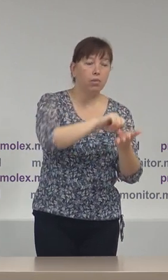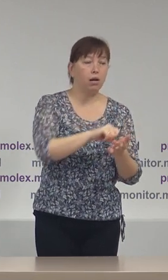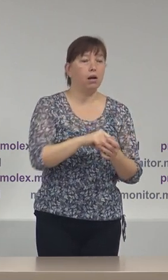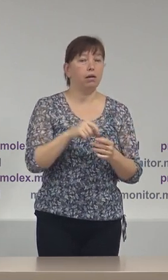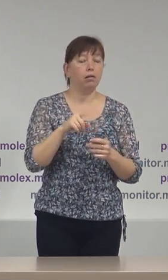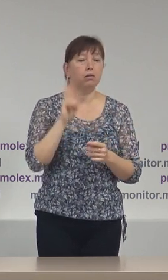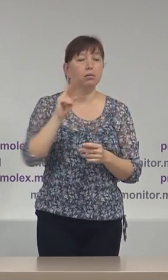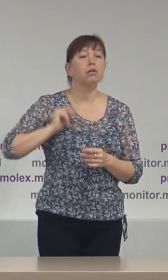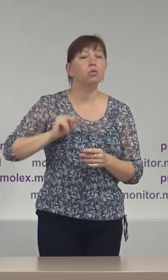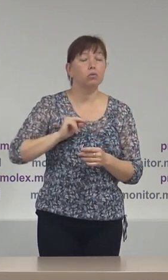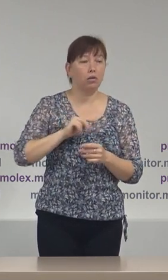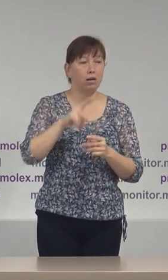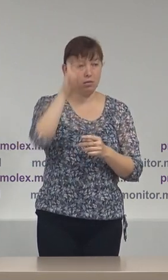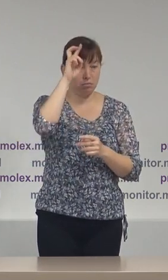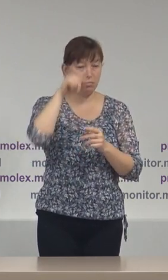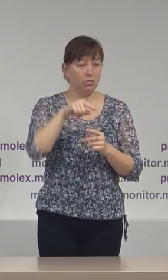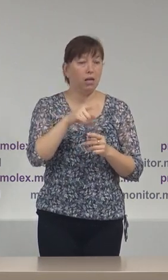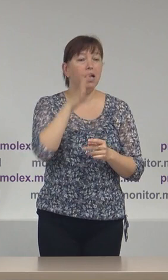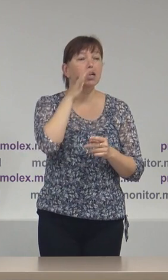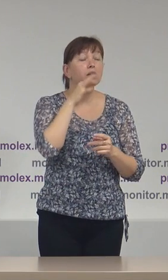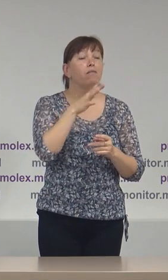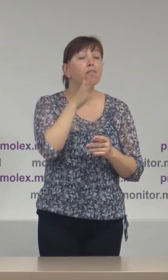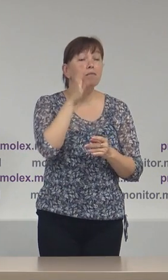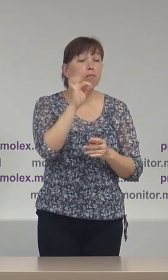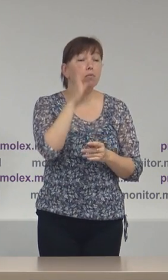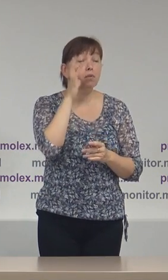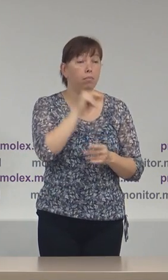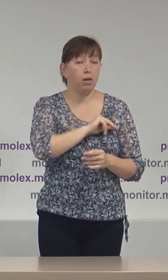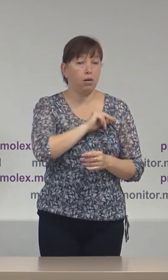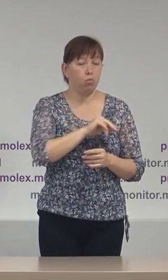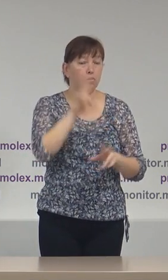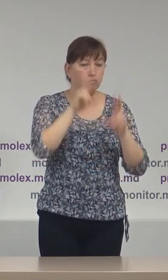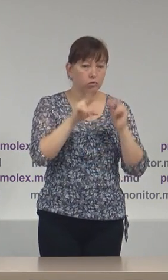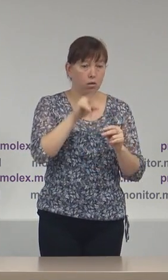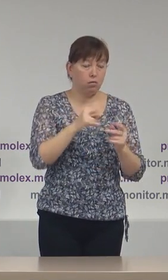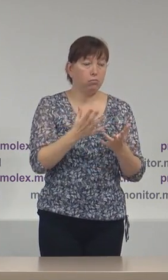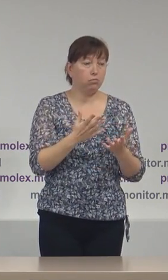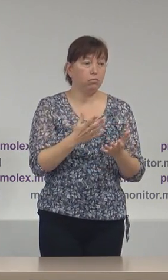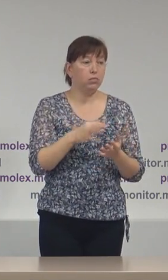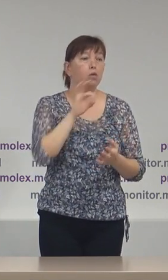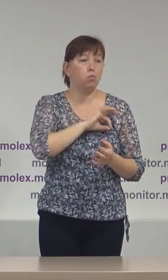structurile de stat, prioritar în timpul orilor de lucru, adică din cont orilor de lucru,